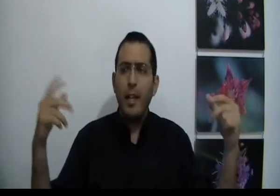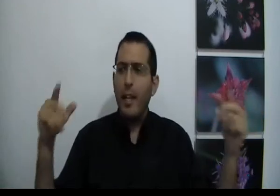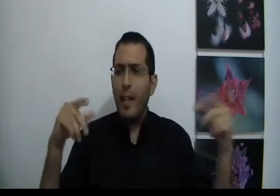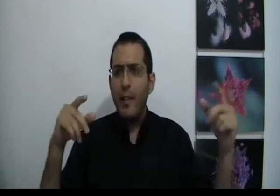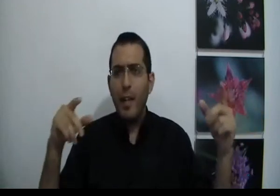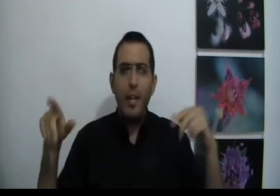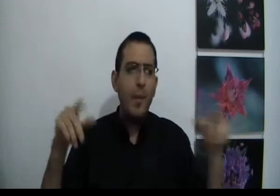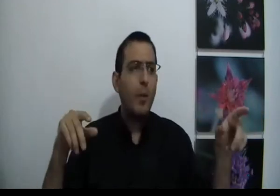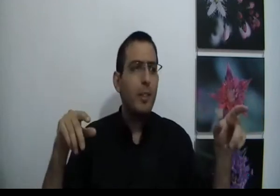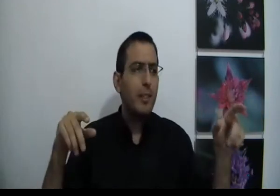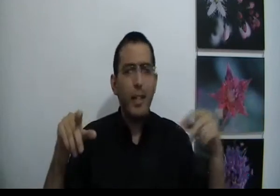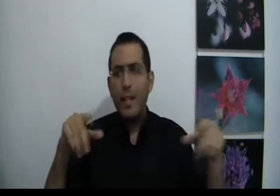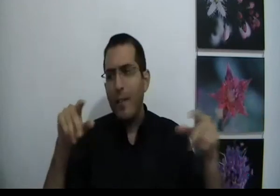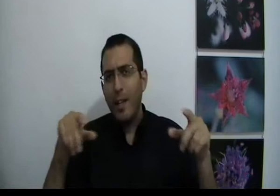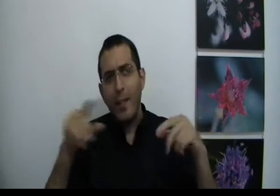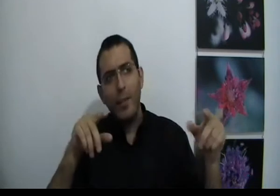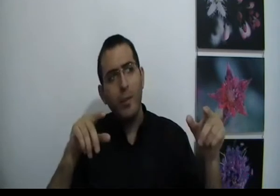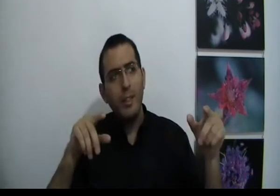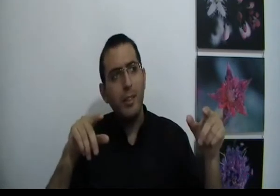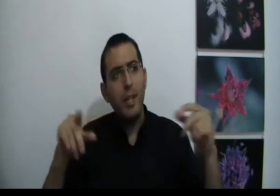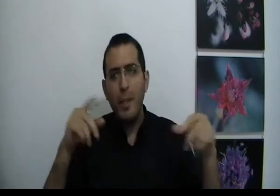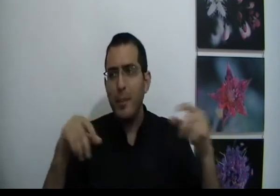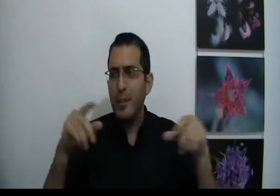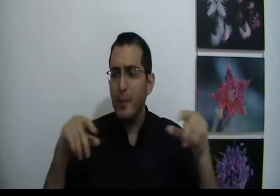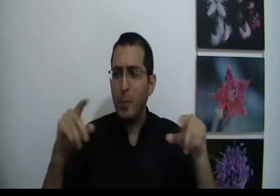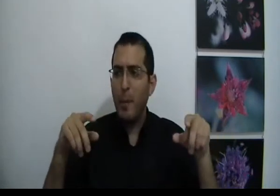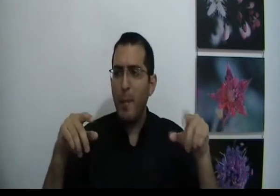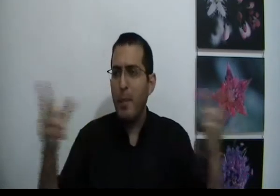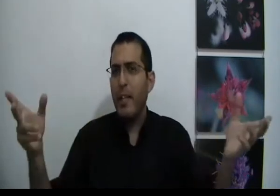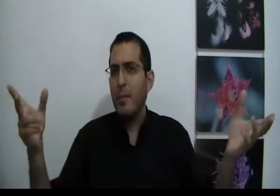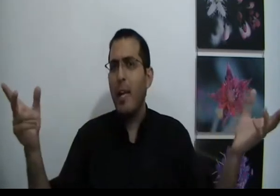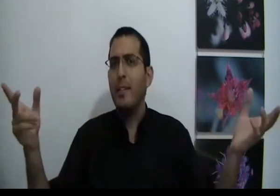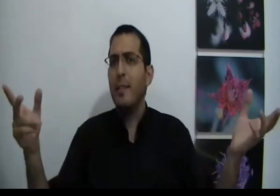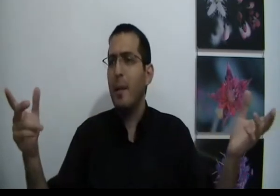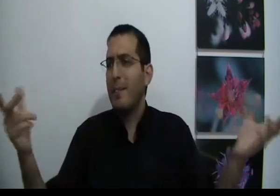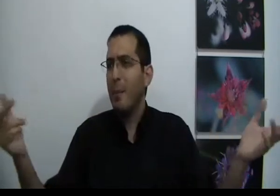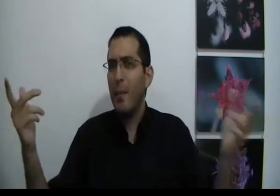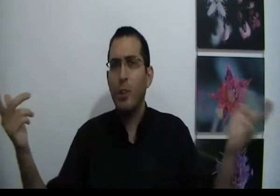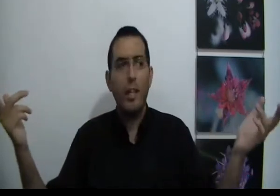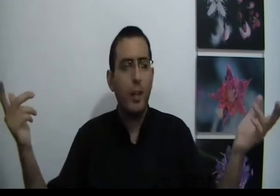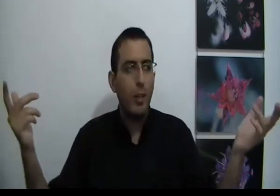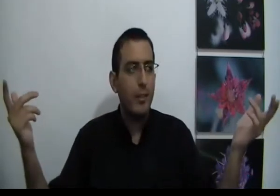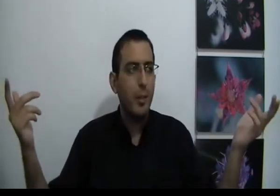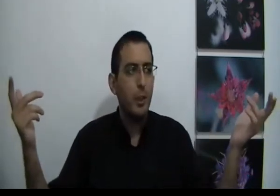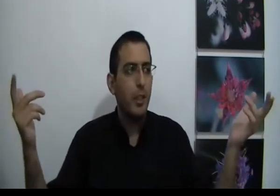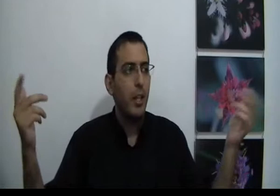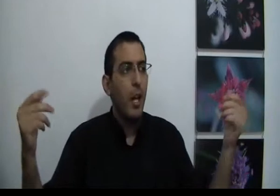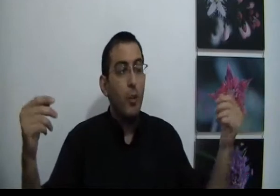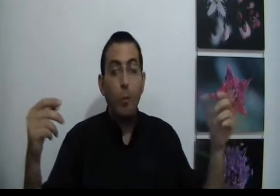כי ככה וככה, ולמה אני רוצה את זה? כי ככה וככה, ולמה אני רוצה את זה? אם האדם ישאל את זה מספיק פעמים, יודעת לה שבכלל המסיבה מה זה בכלל משנה כך או כך? לא משנה זאת